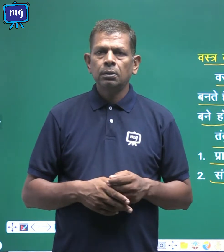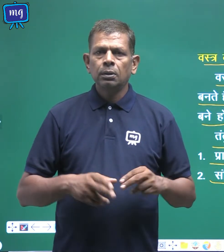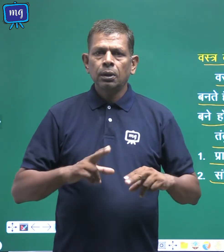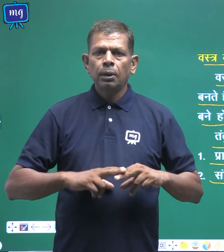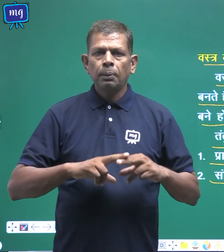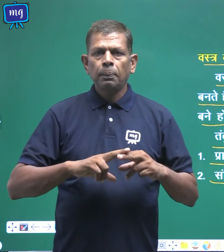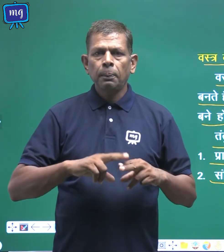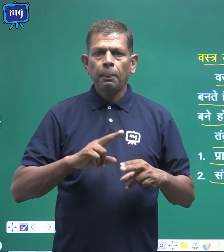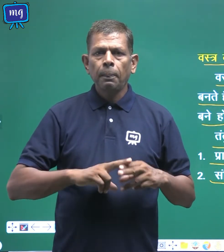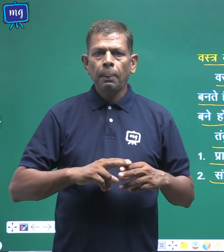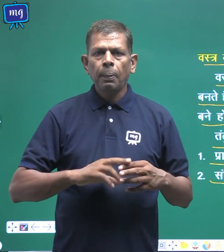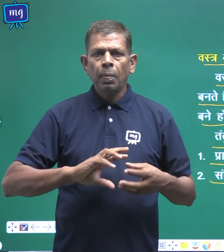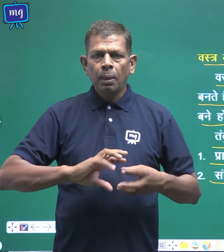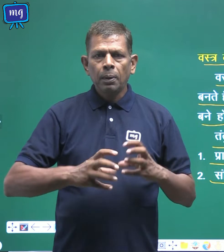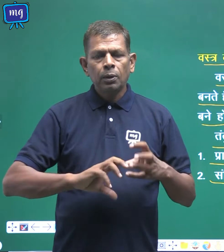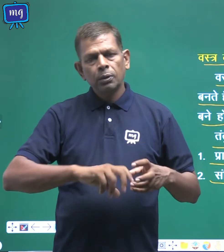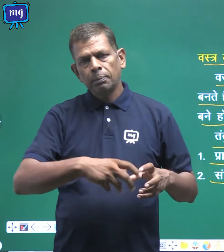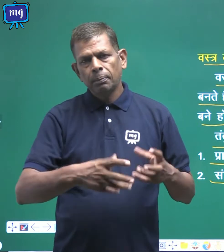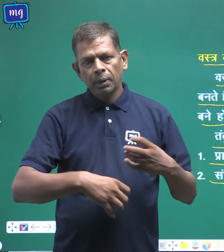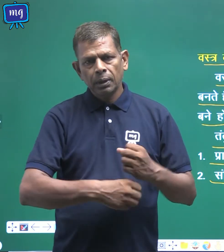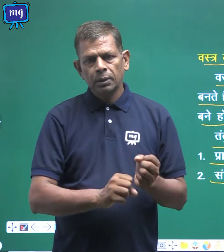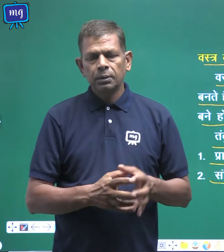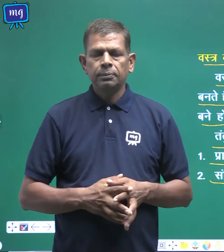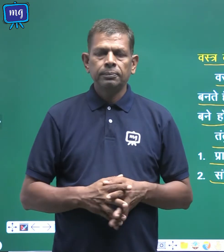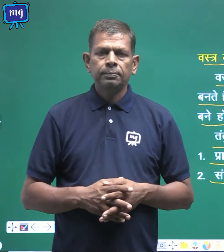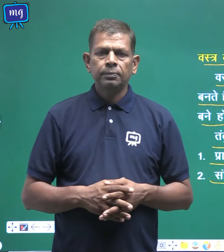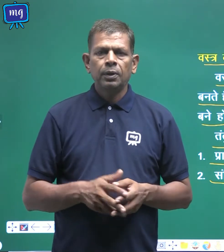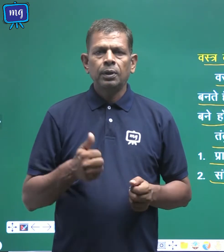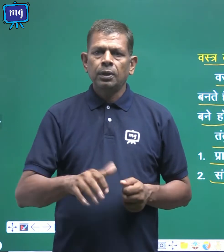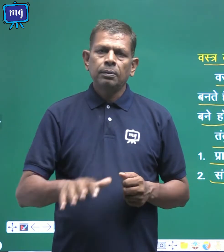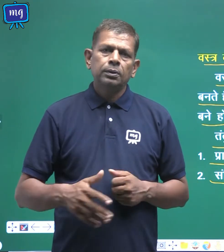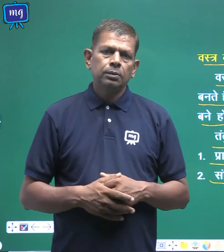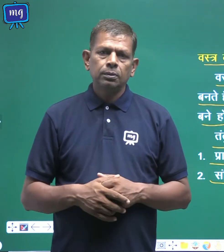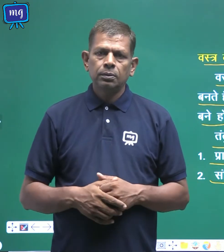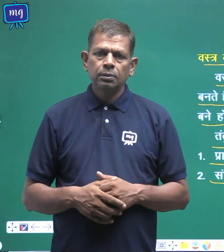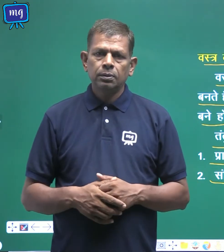बनाई जाते हैं रासाइनिक पदार्थों से ठीक है वच्चो